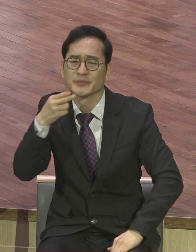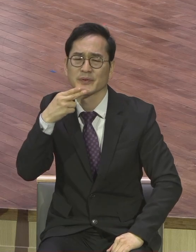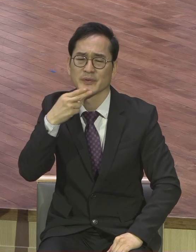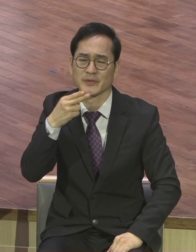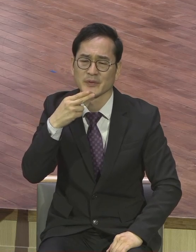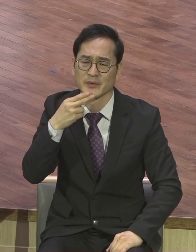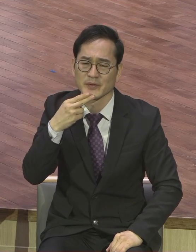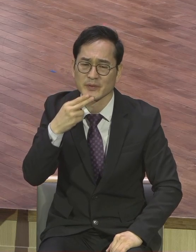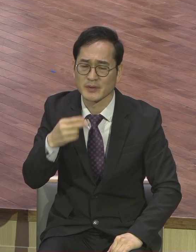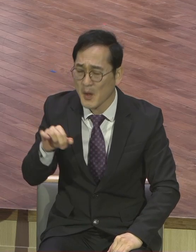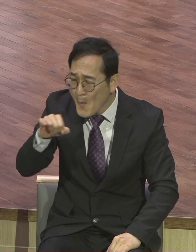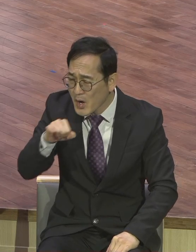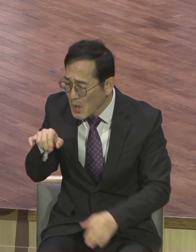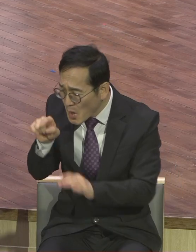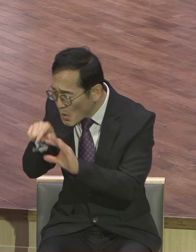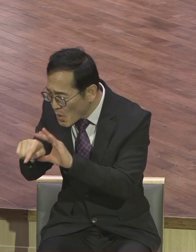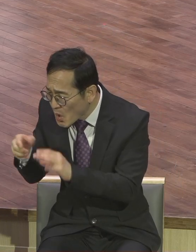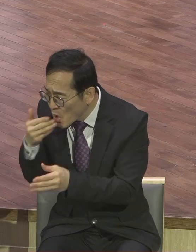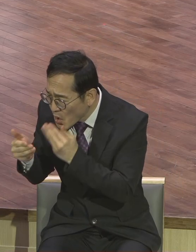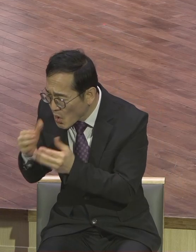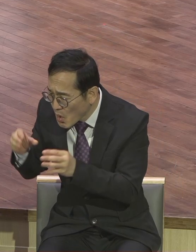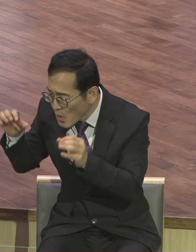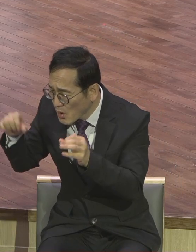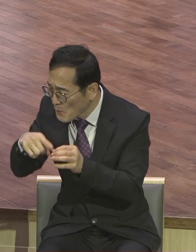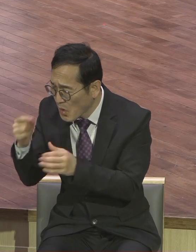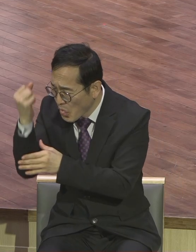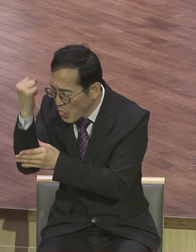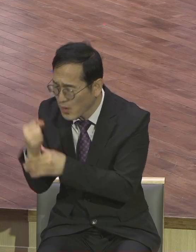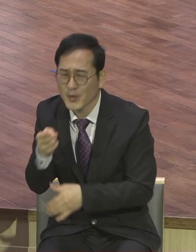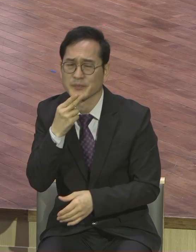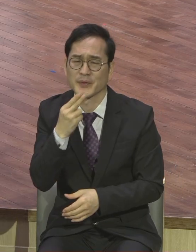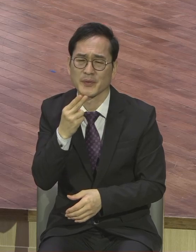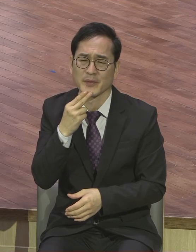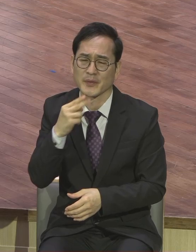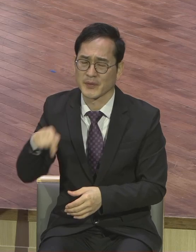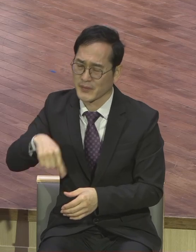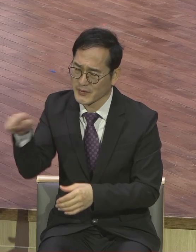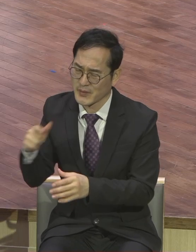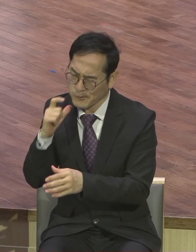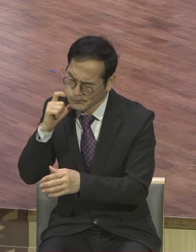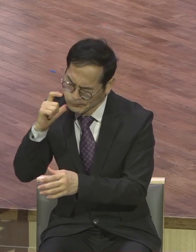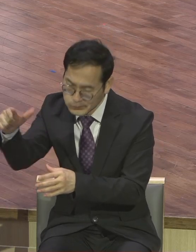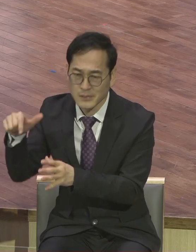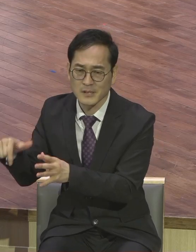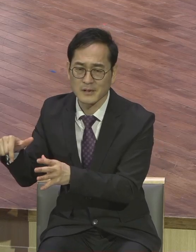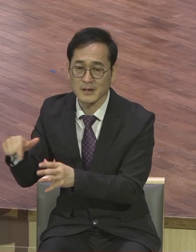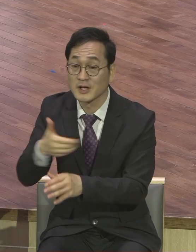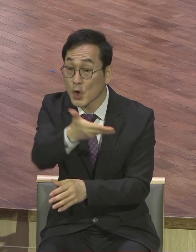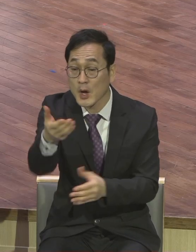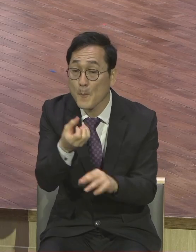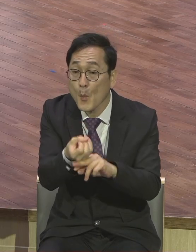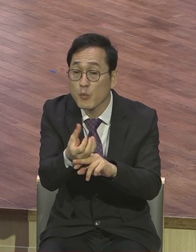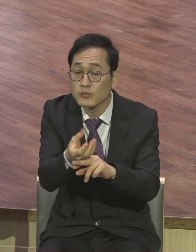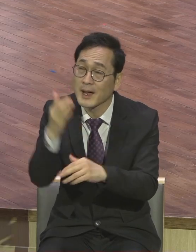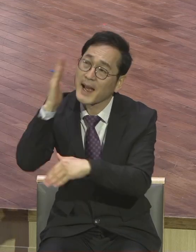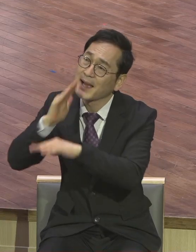구멍을 뚫지도 못하고 도둑질도 못하느니라. 네가 가진 보물을 하늘에 사두라.